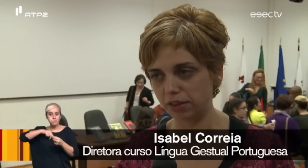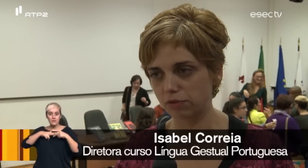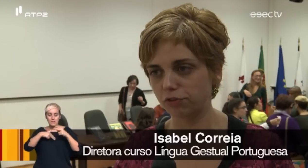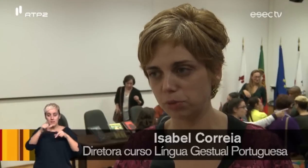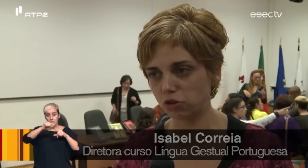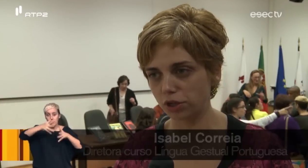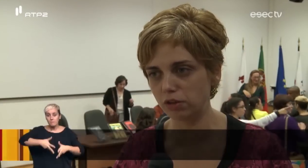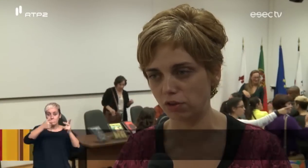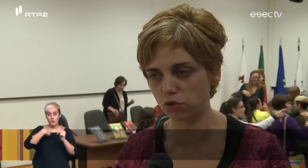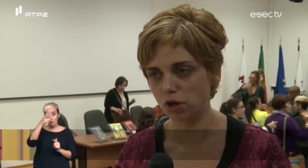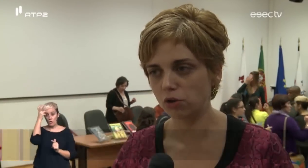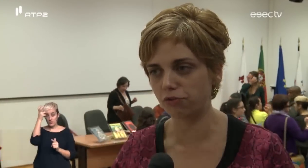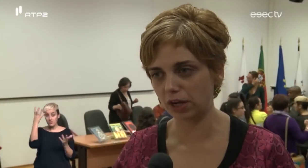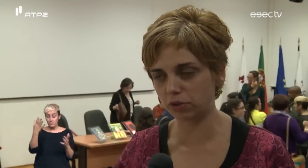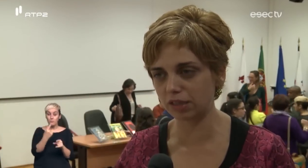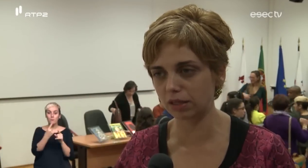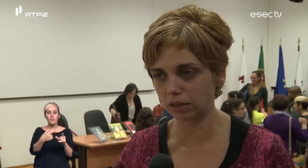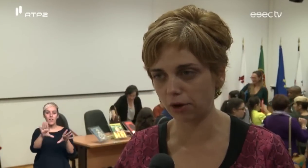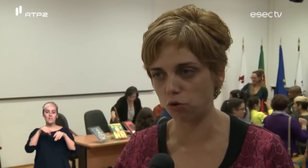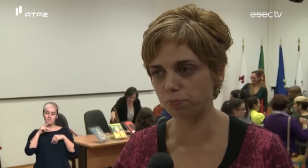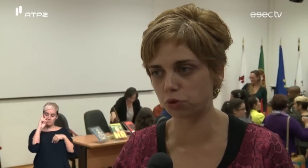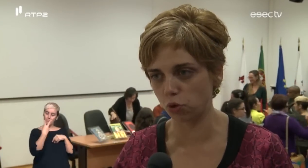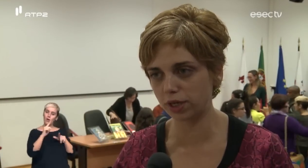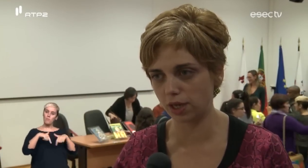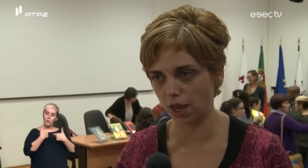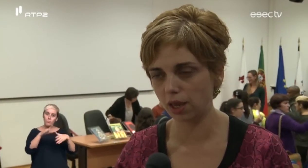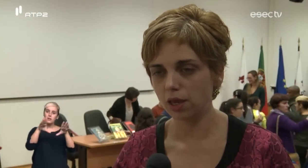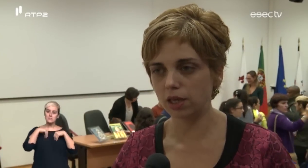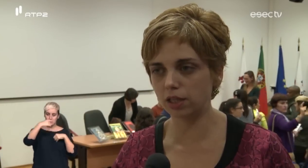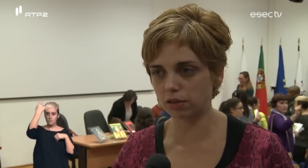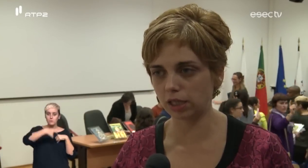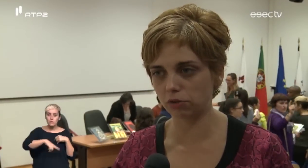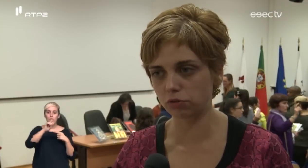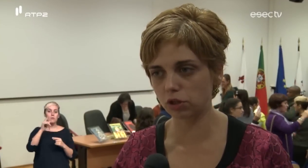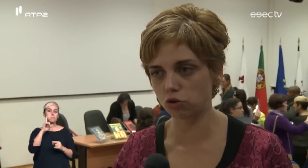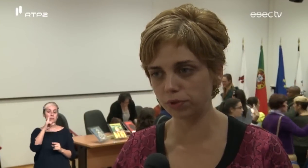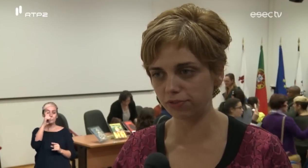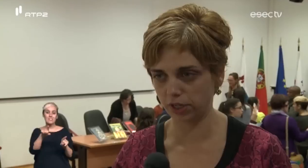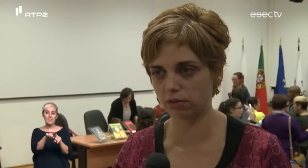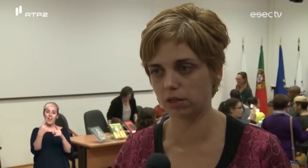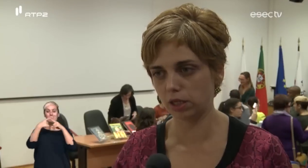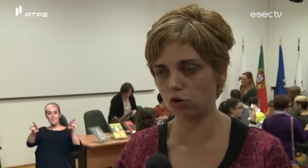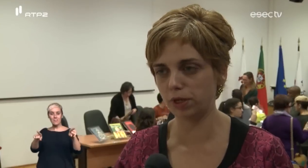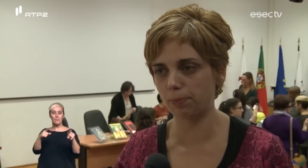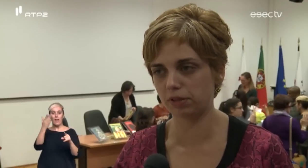e desenvolvimento cognitivos, no facto de se aceitar como pessoa que é e de aceitar a surdez como diferença e não como incapacidade.